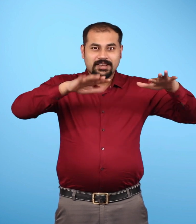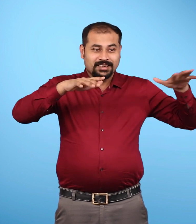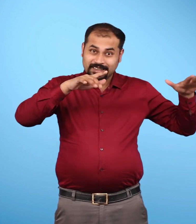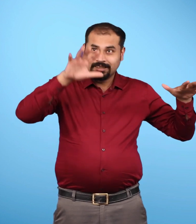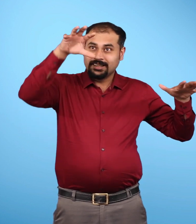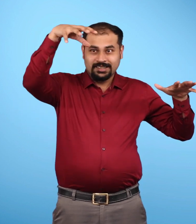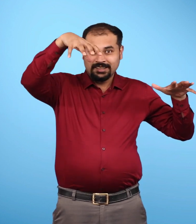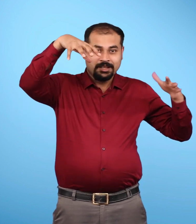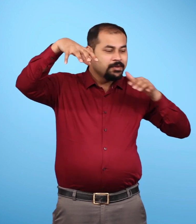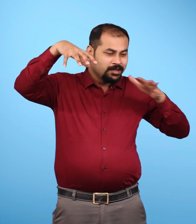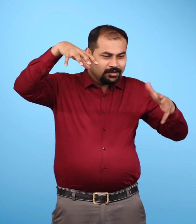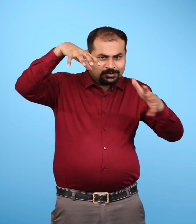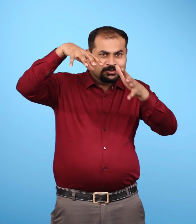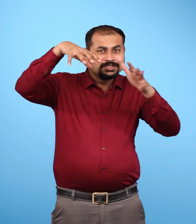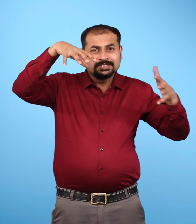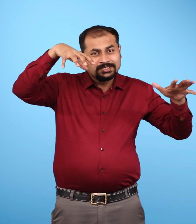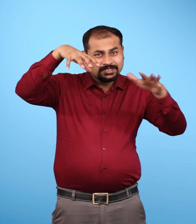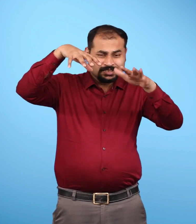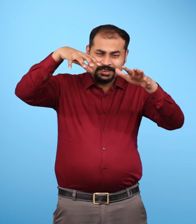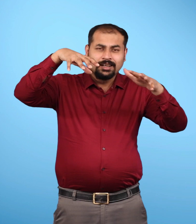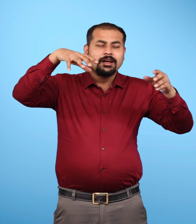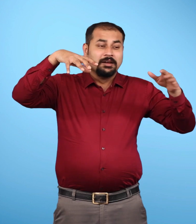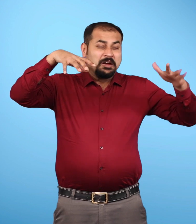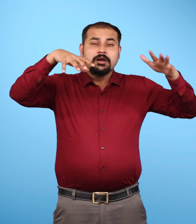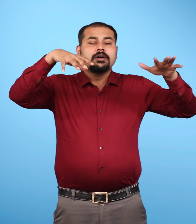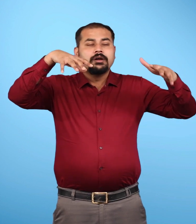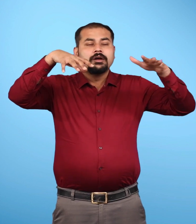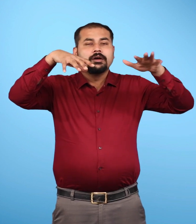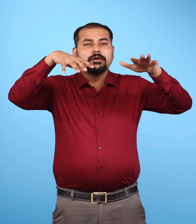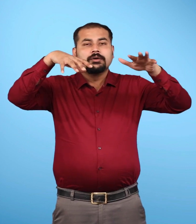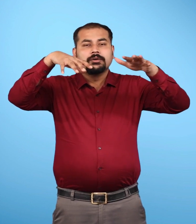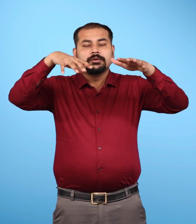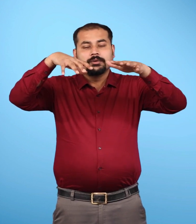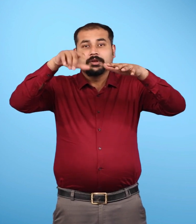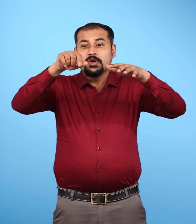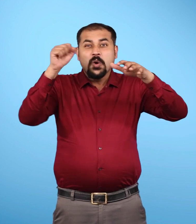यह प्रशांत महासागर से छिछले जलवाले एक सक्री भाग से जुड़ा है